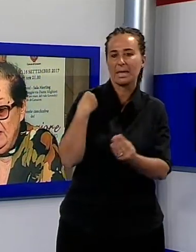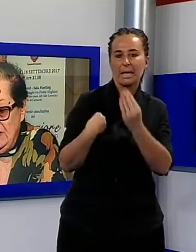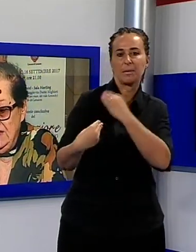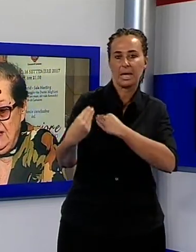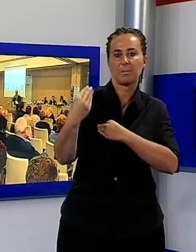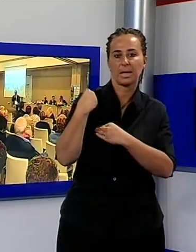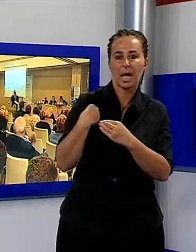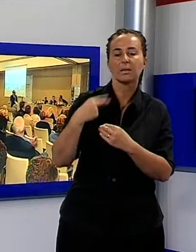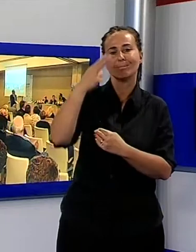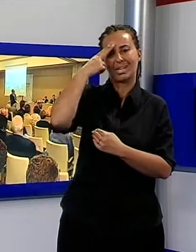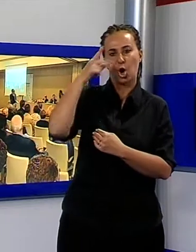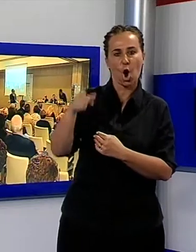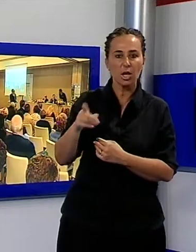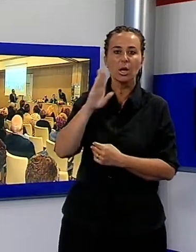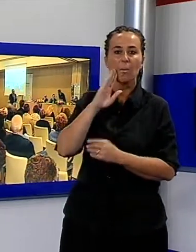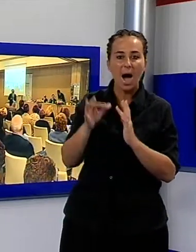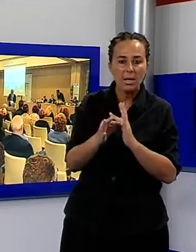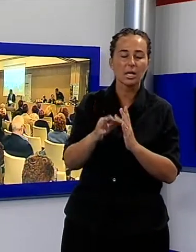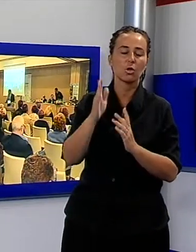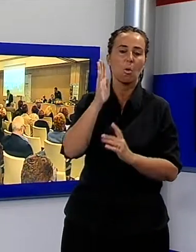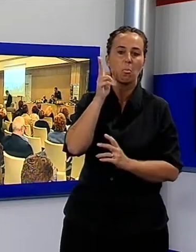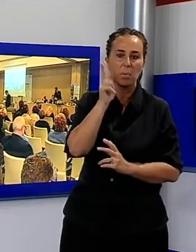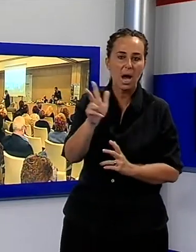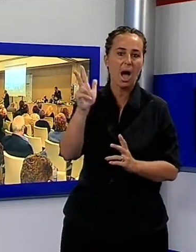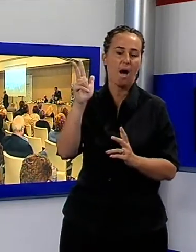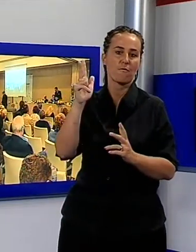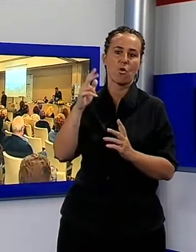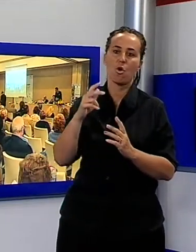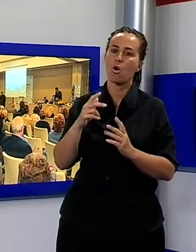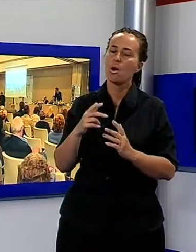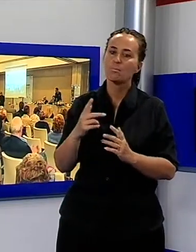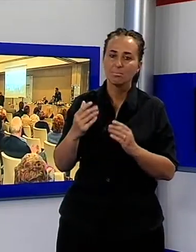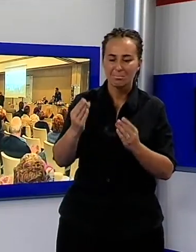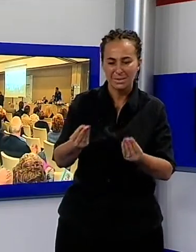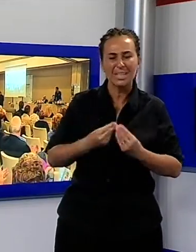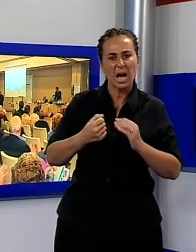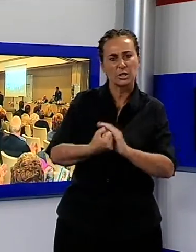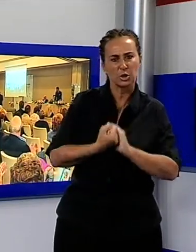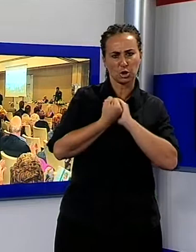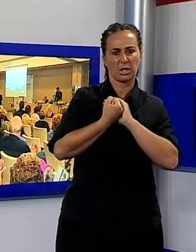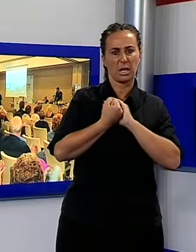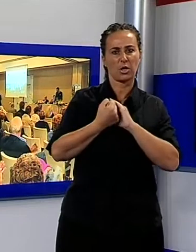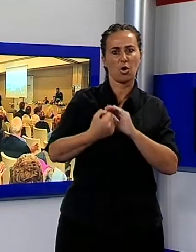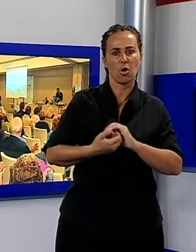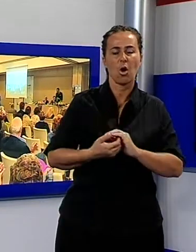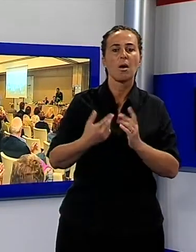quotidianamente diciamo messaggi di solidarietà, di amore, di sostegno e perciò è dovuto, lo devo a lui.